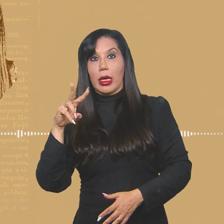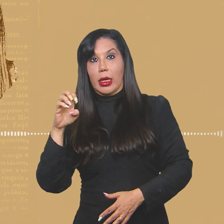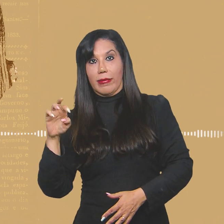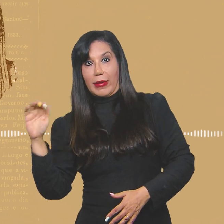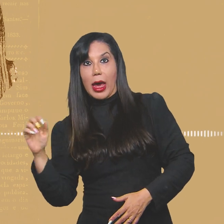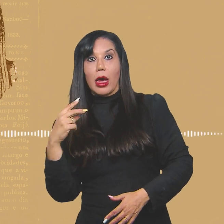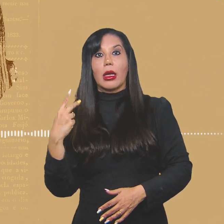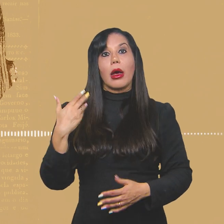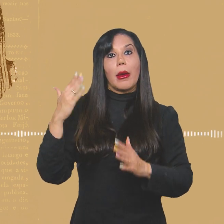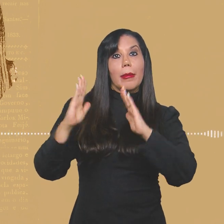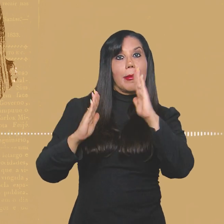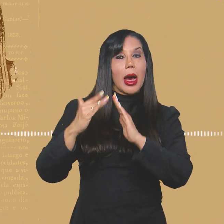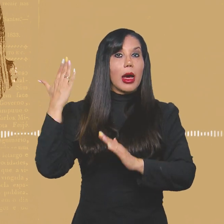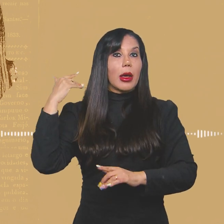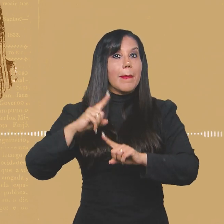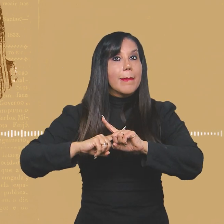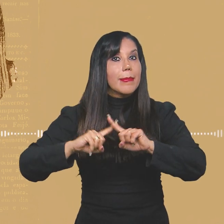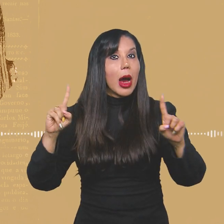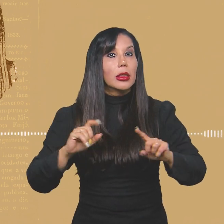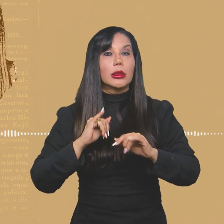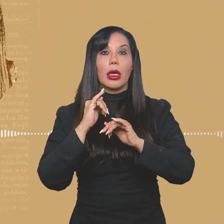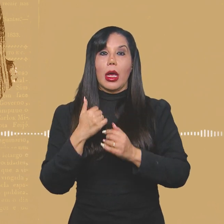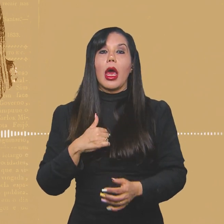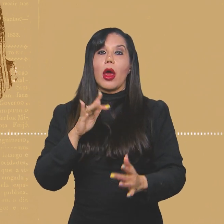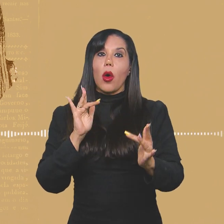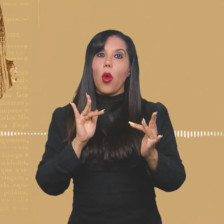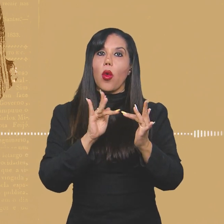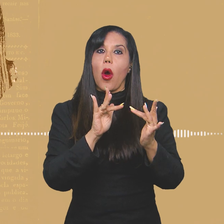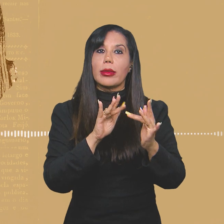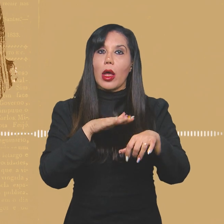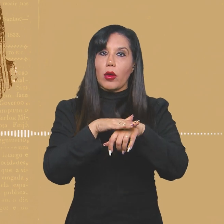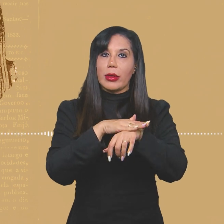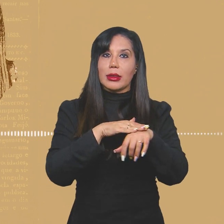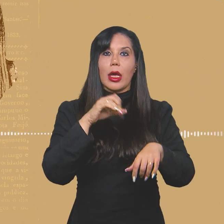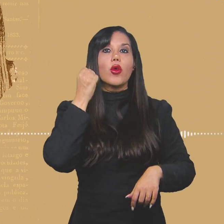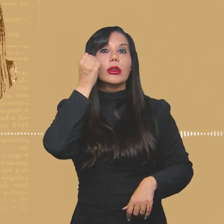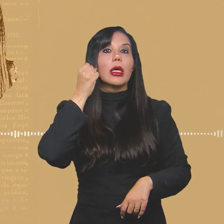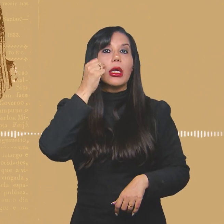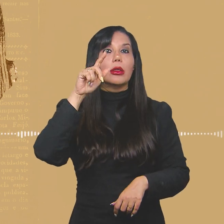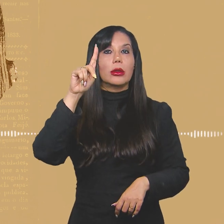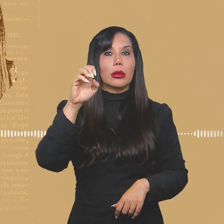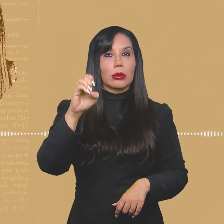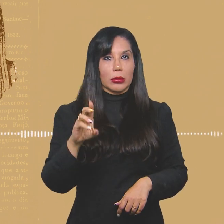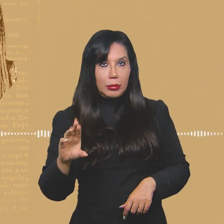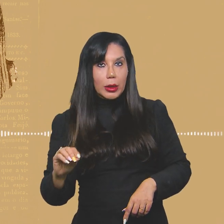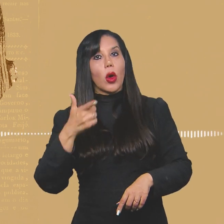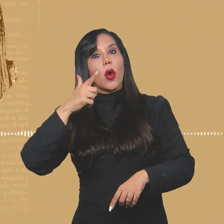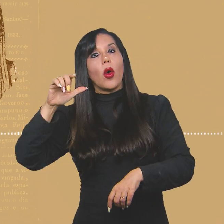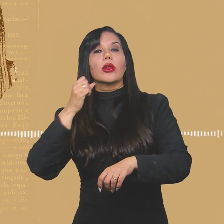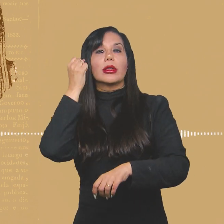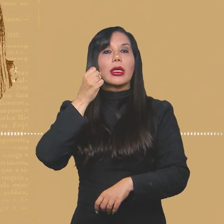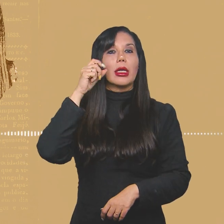ficou para isso mesmo. Mas eu contatei o senador Pedro Simon e o senador Paulo Brossard. Na época